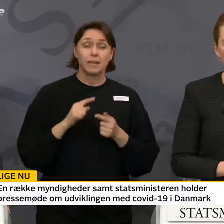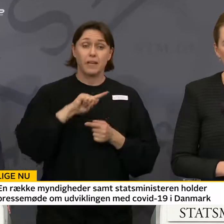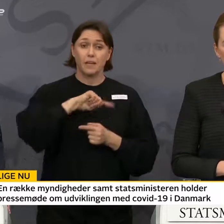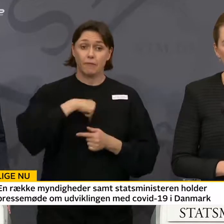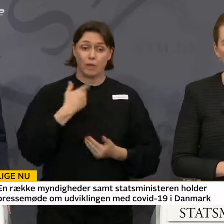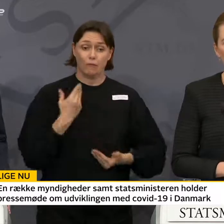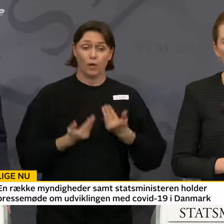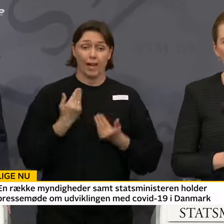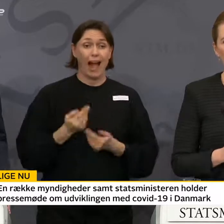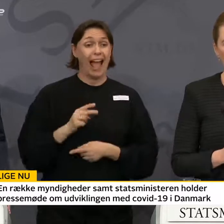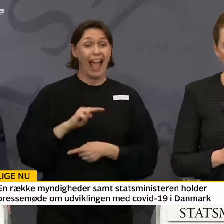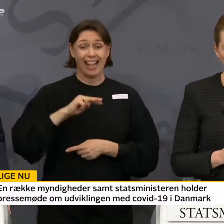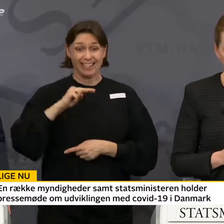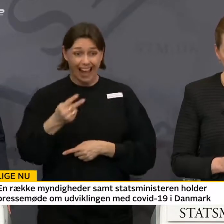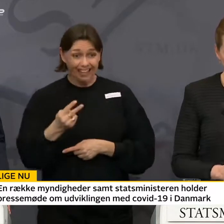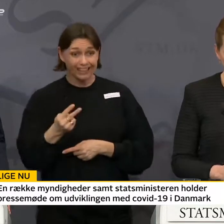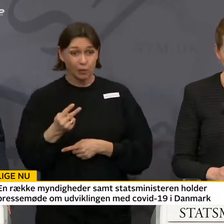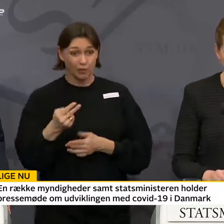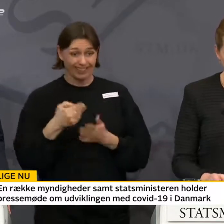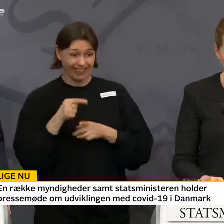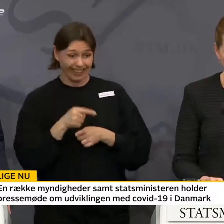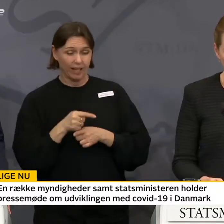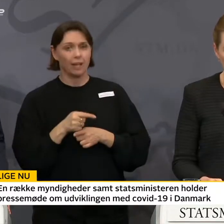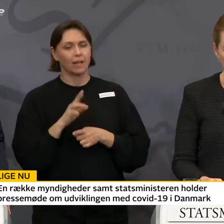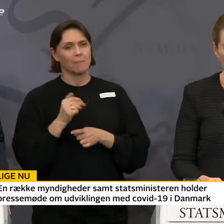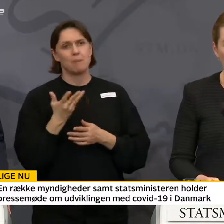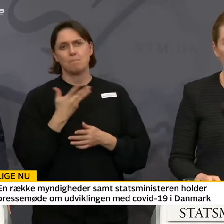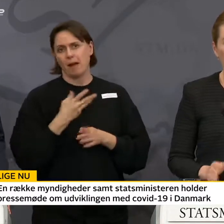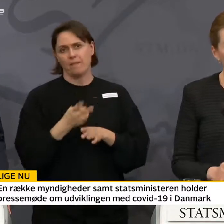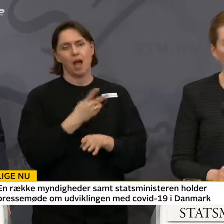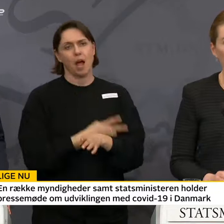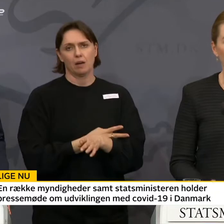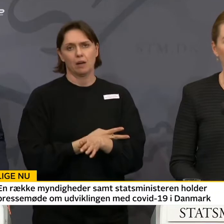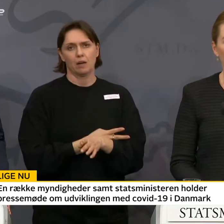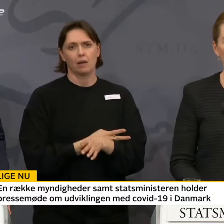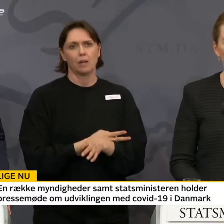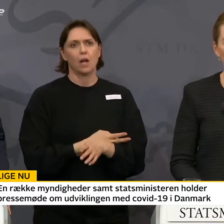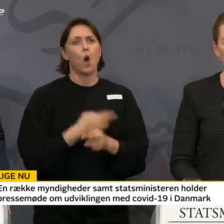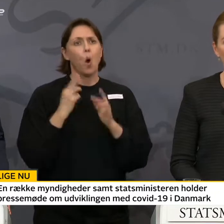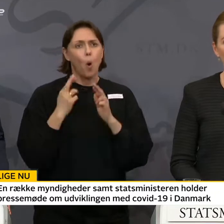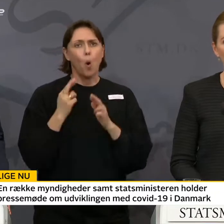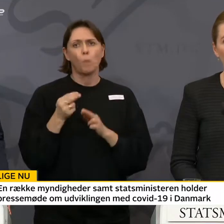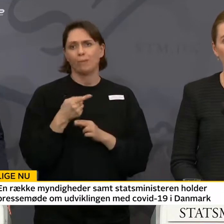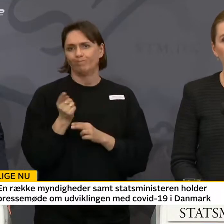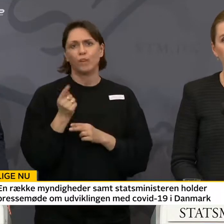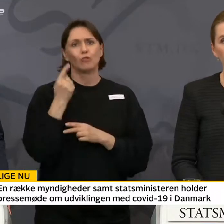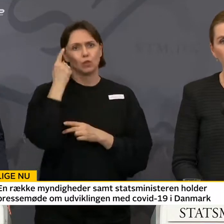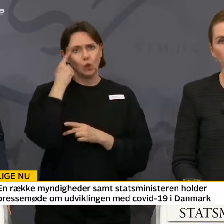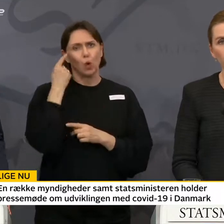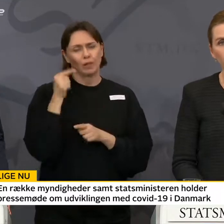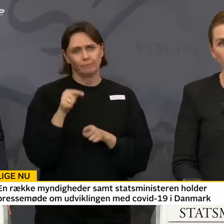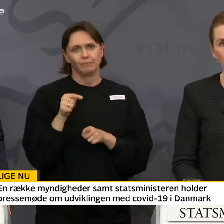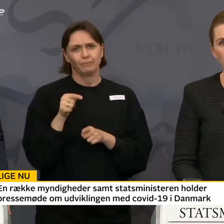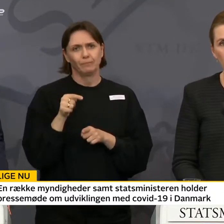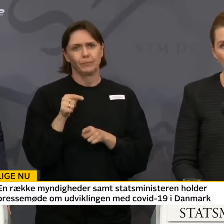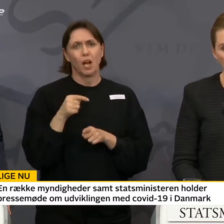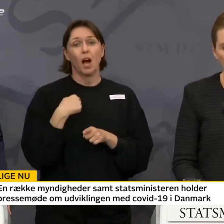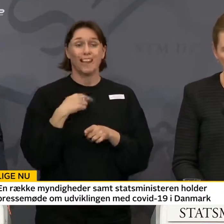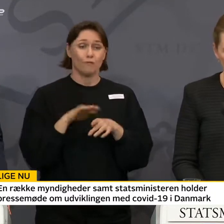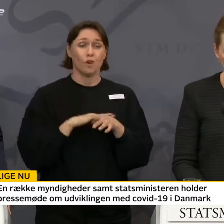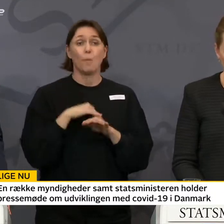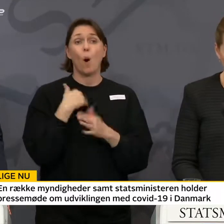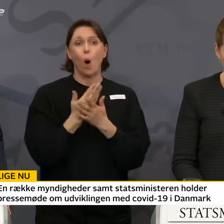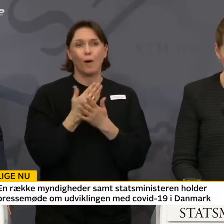er, at alternativet kan blive langt værre. Det håber jeg, der vil være forståelse for. Det føler jeg mig nu også